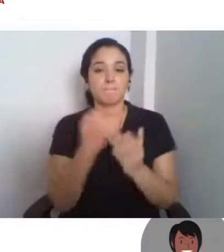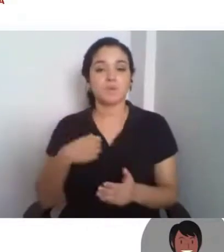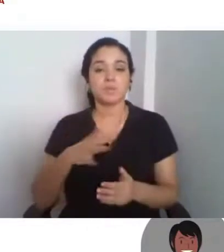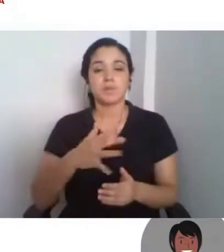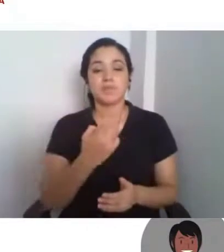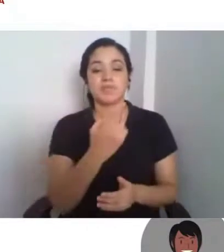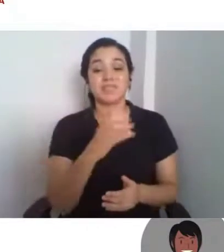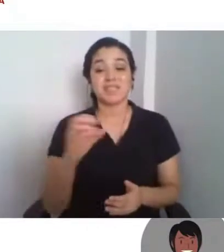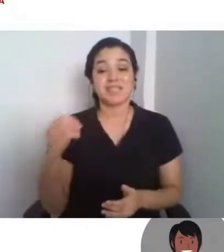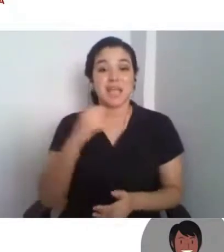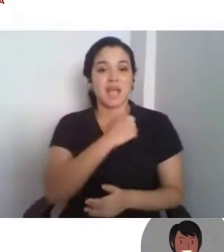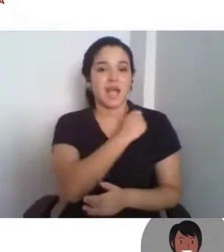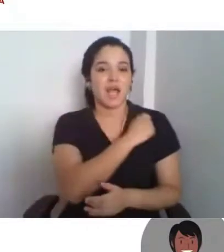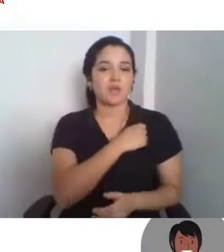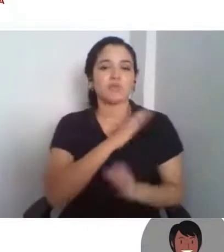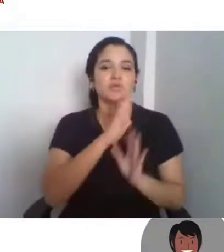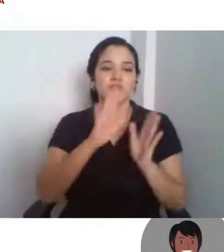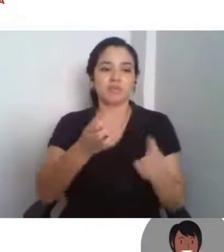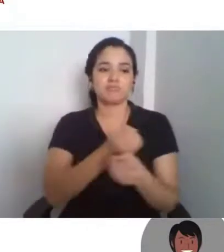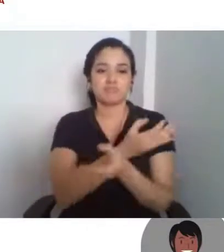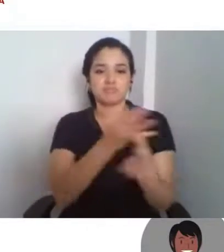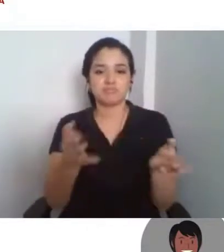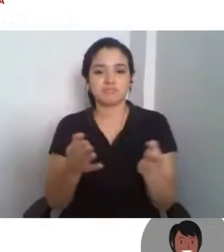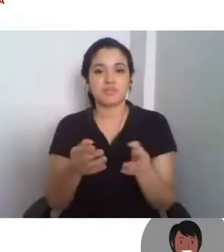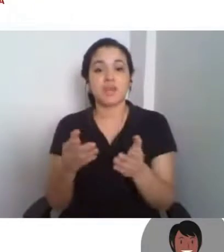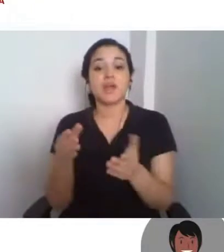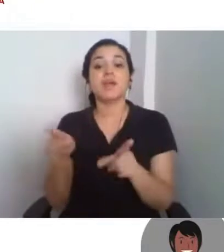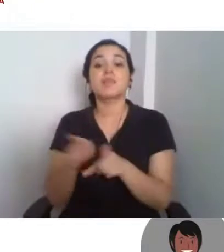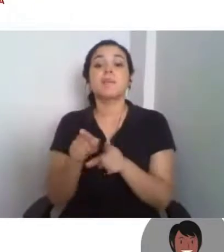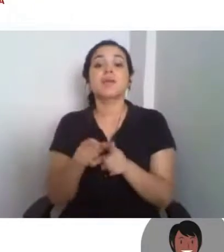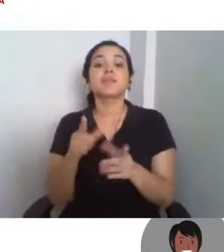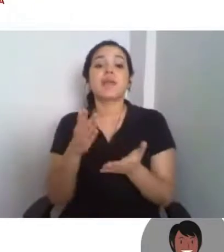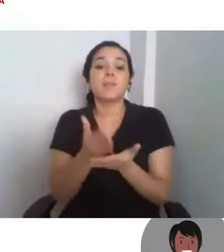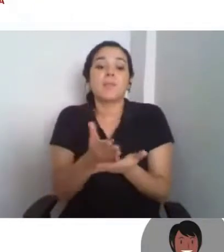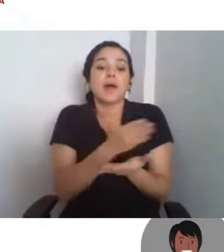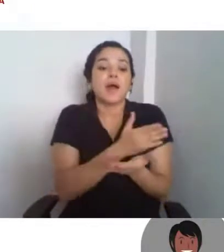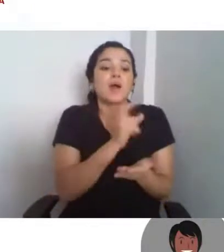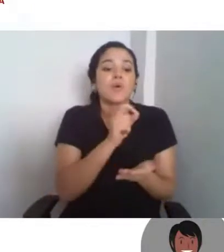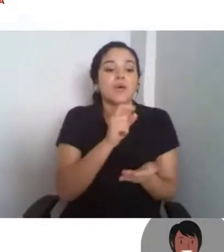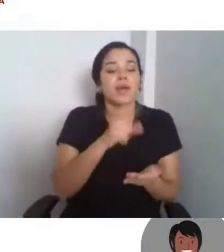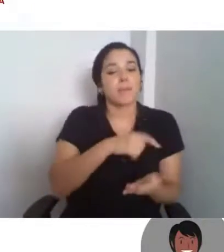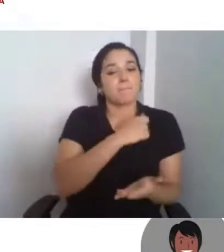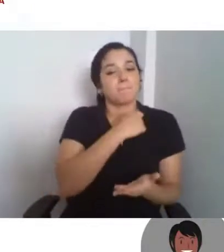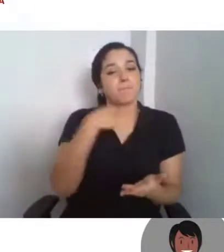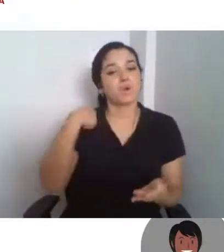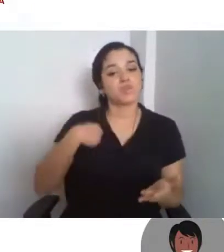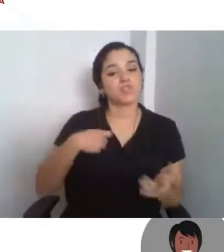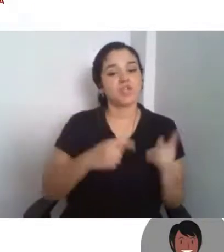se contarmos também os bolsistas administrativos. Então,